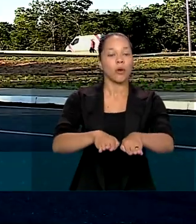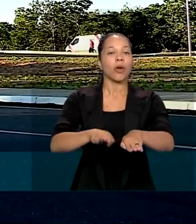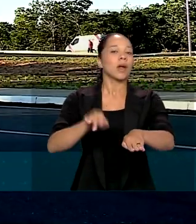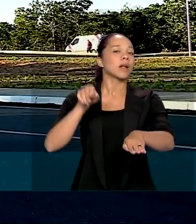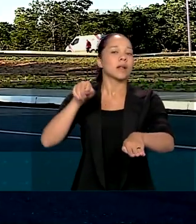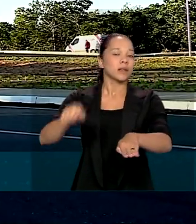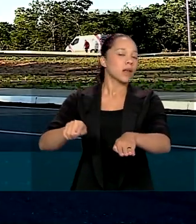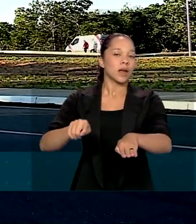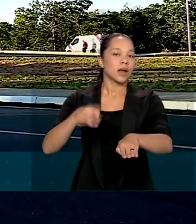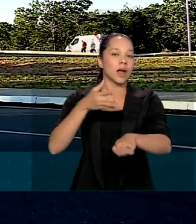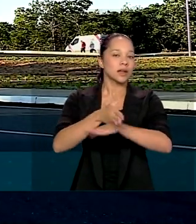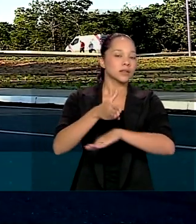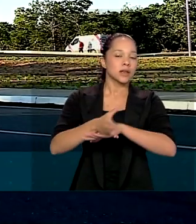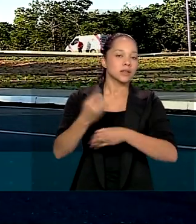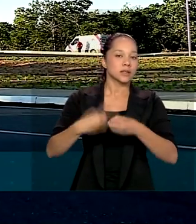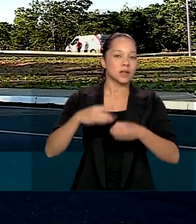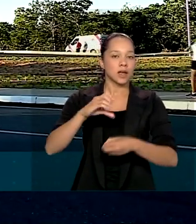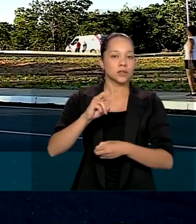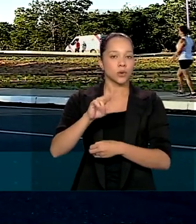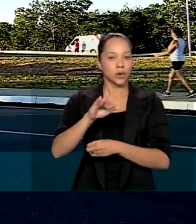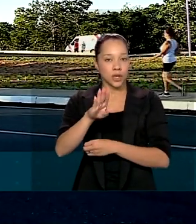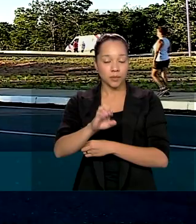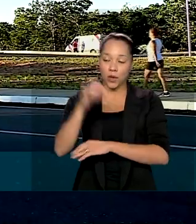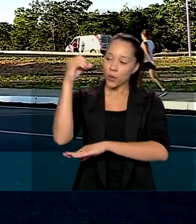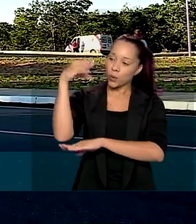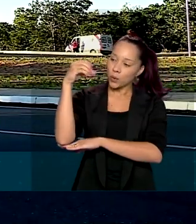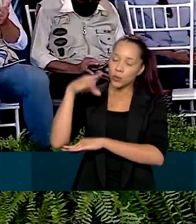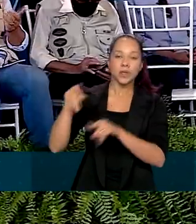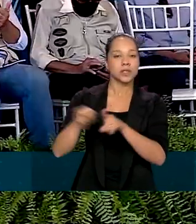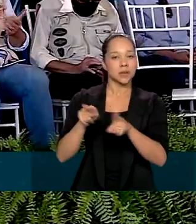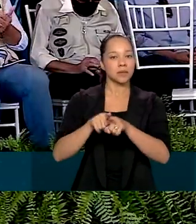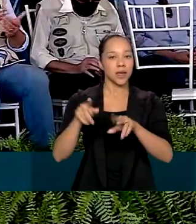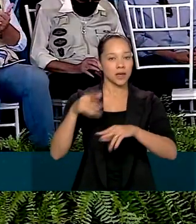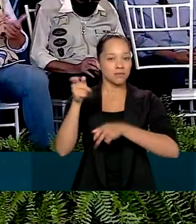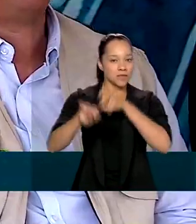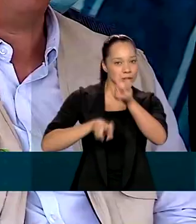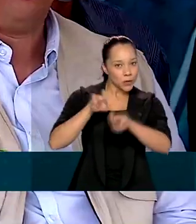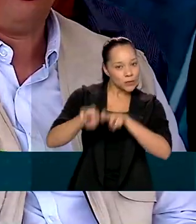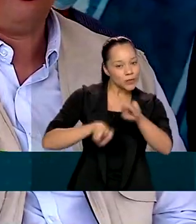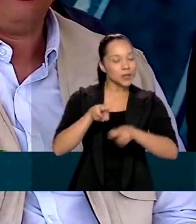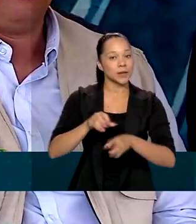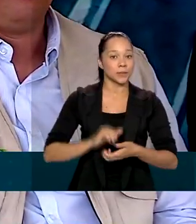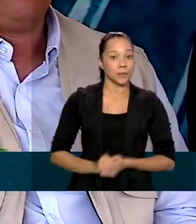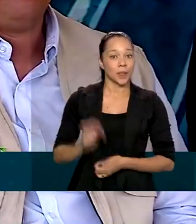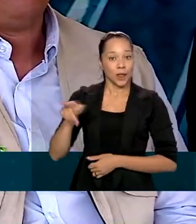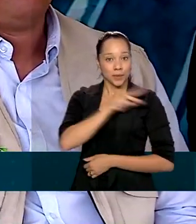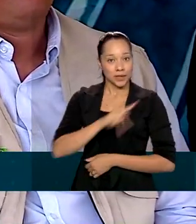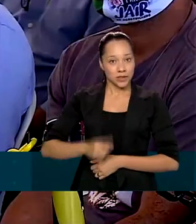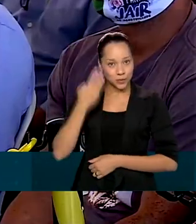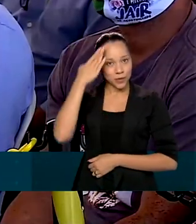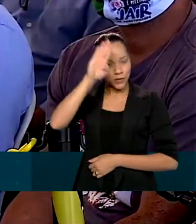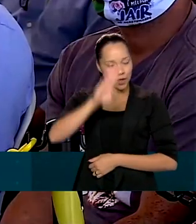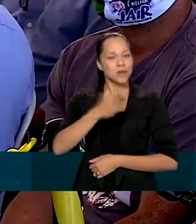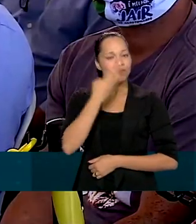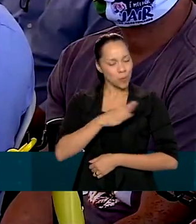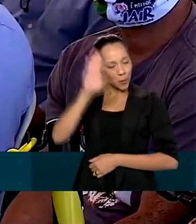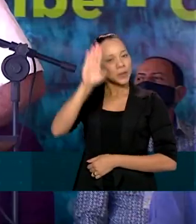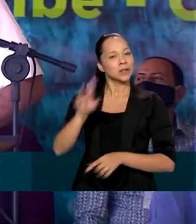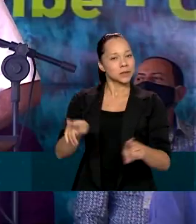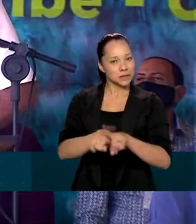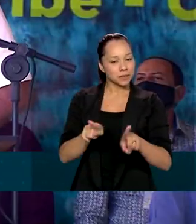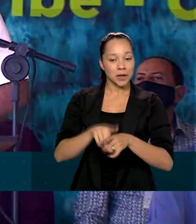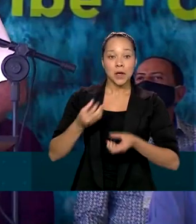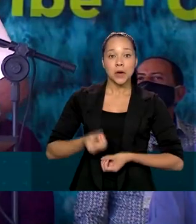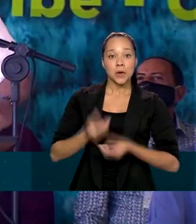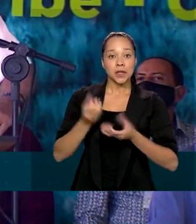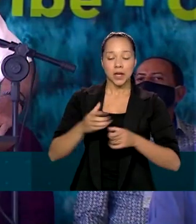no acesso à cidade de Coribe, com iluminação e ciclovia. Na cerimônia, o presidente Bolsonaro se comprometeu também com